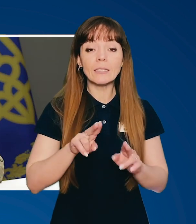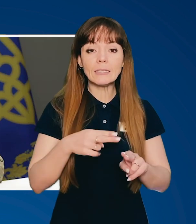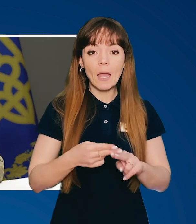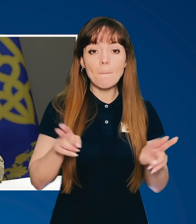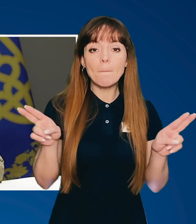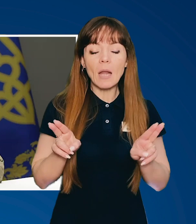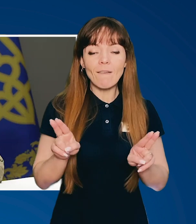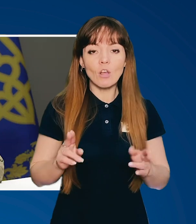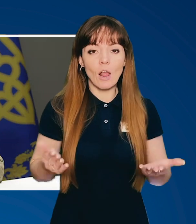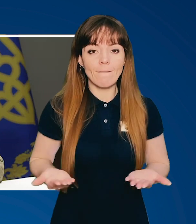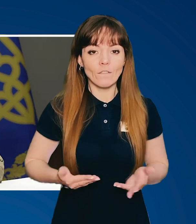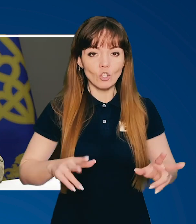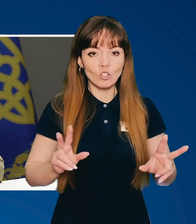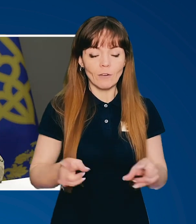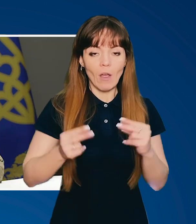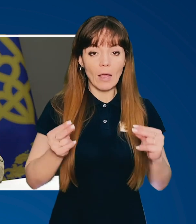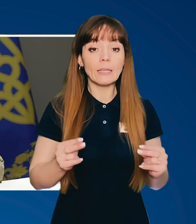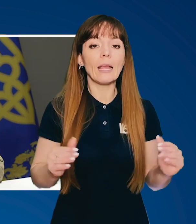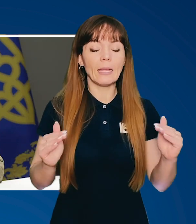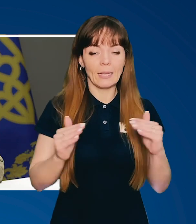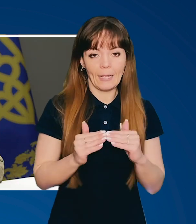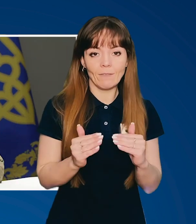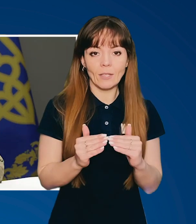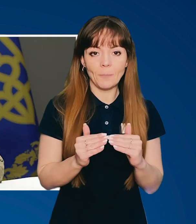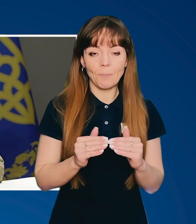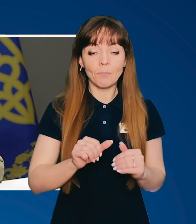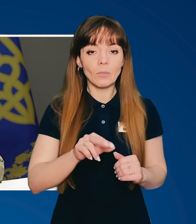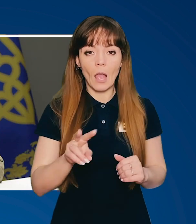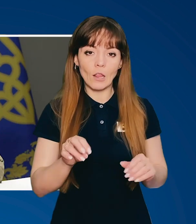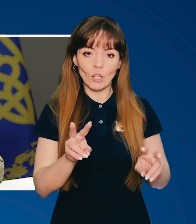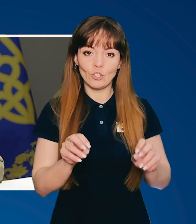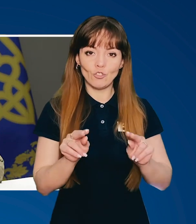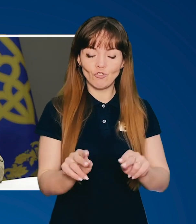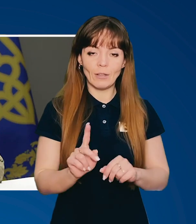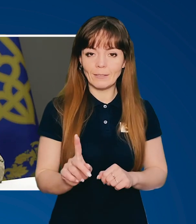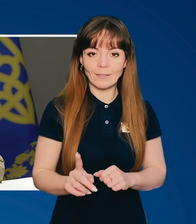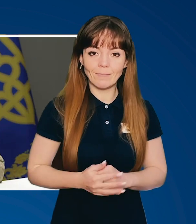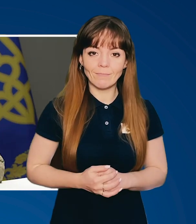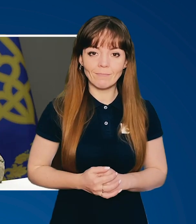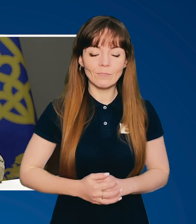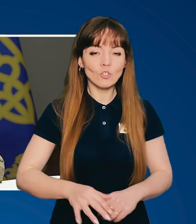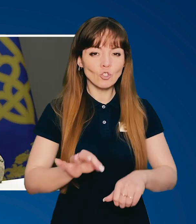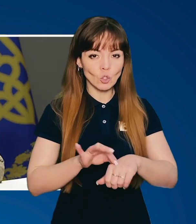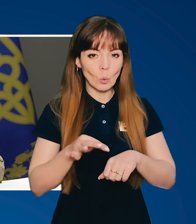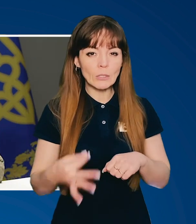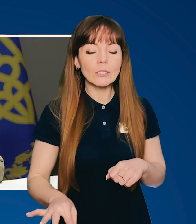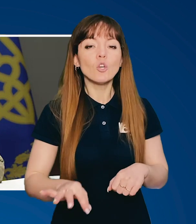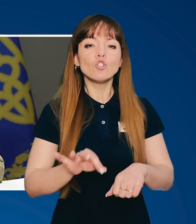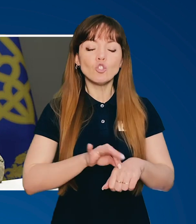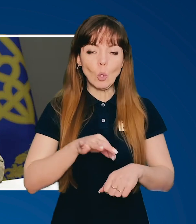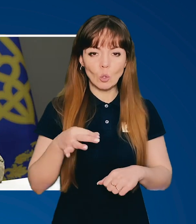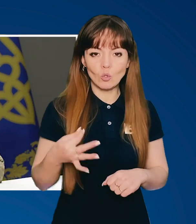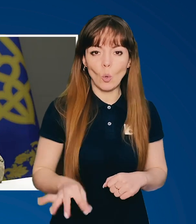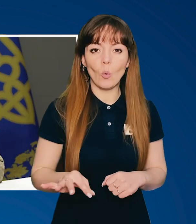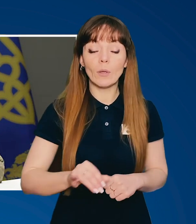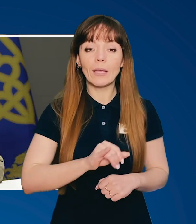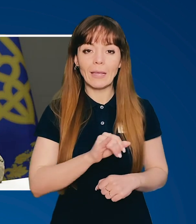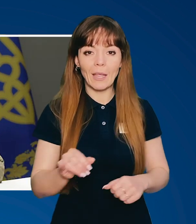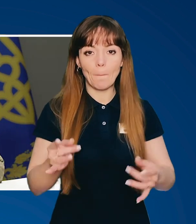це правила виживання. Вони рівні, але не чесні. Жорсткі, жорстокі